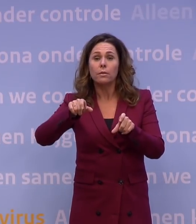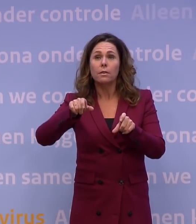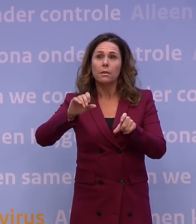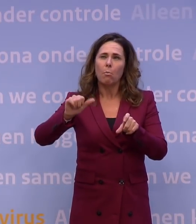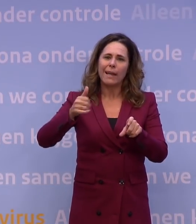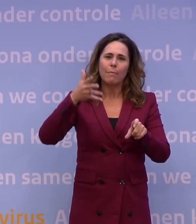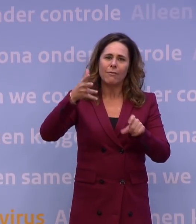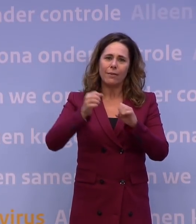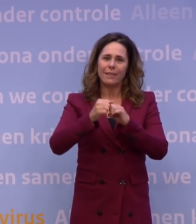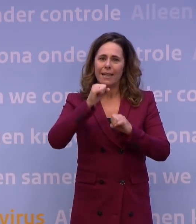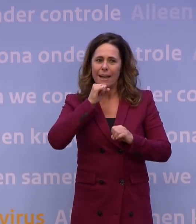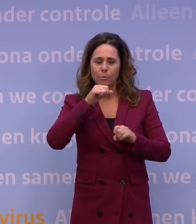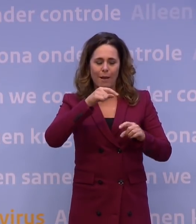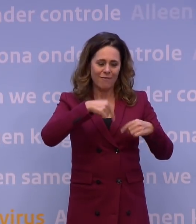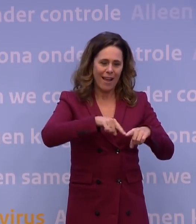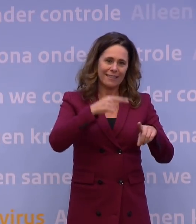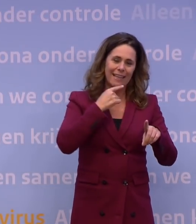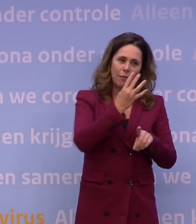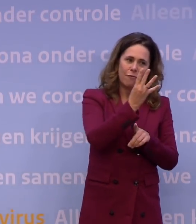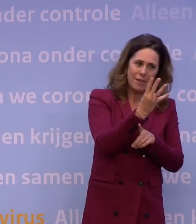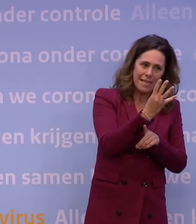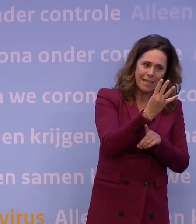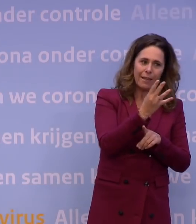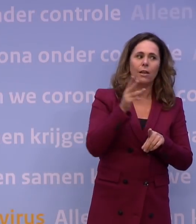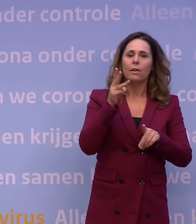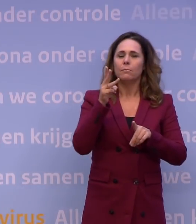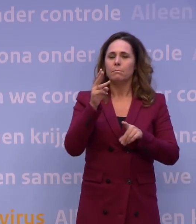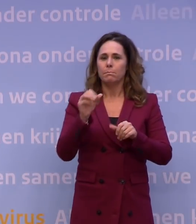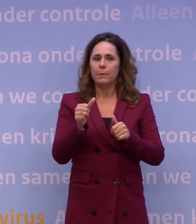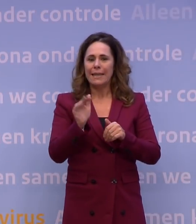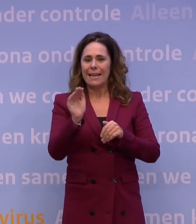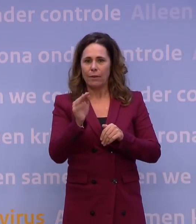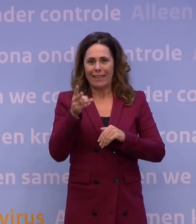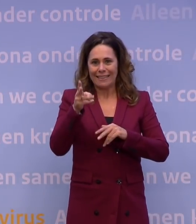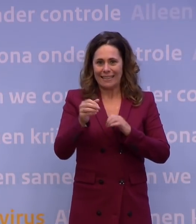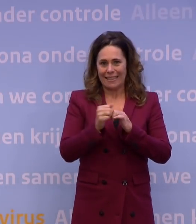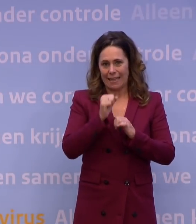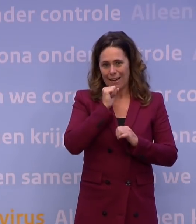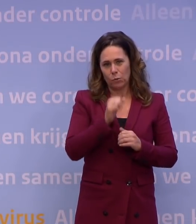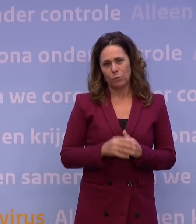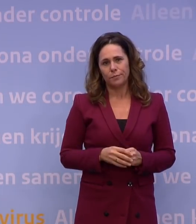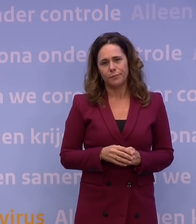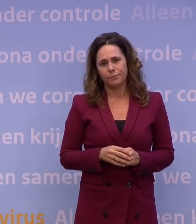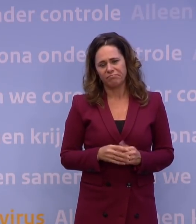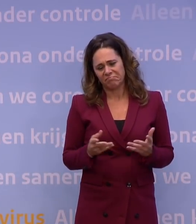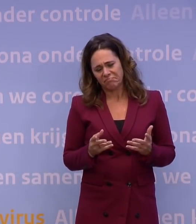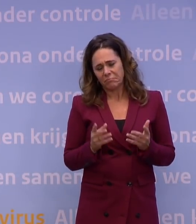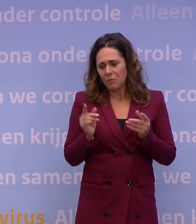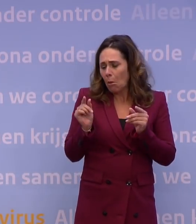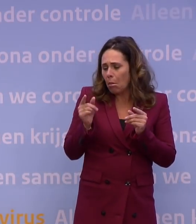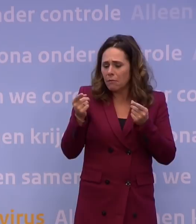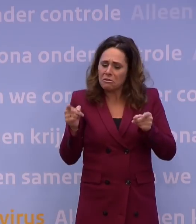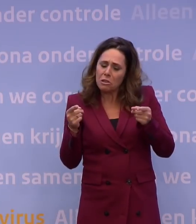Wij zeggen doe vier, maar het geldt voor jongeren vanaf 13. Dus je ziet daar kleine verschilletjes, waar we na alle weging